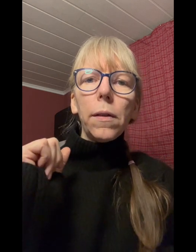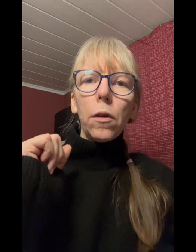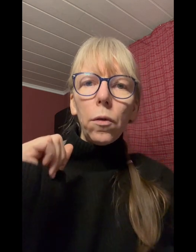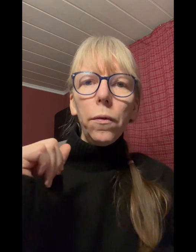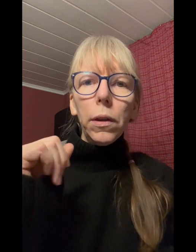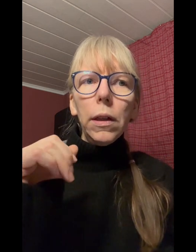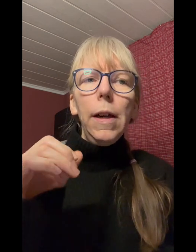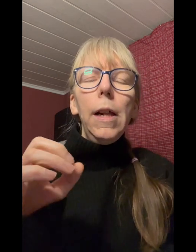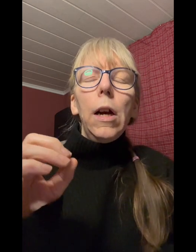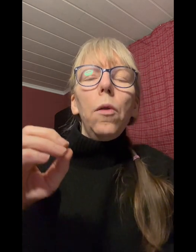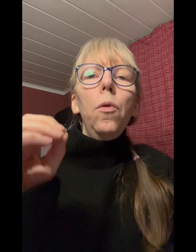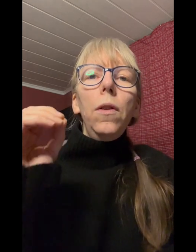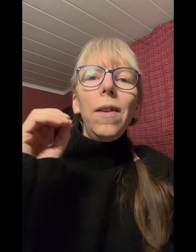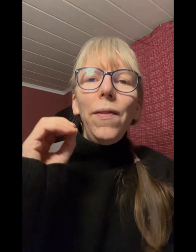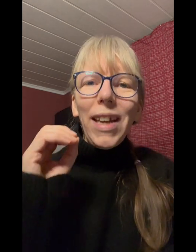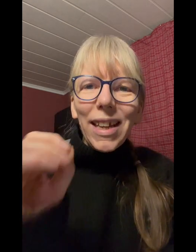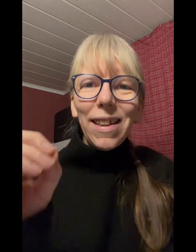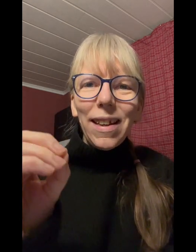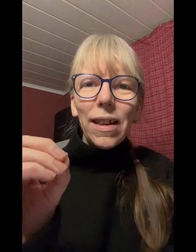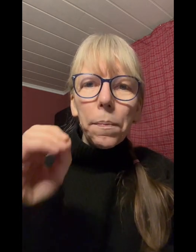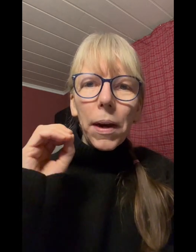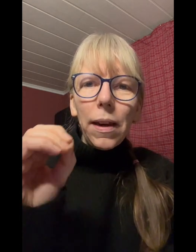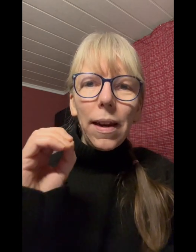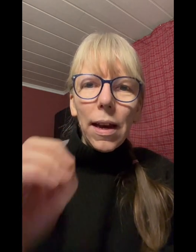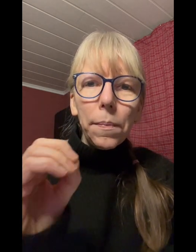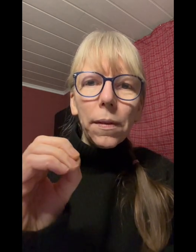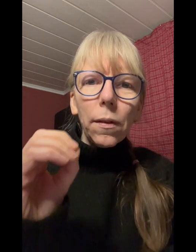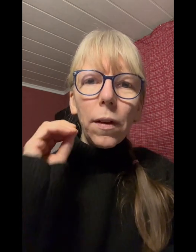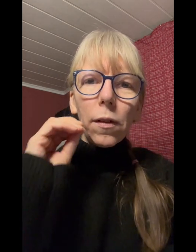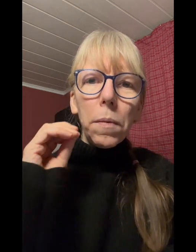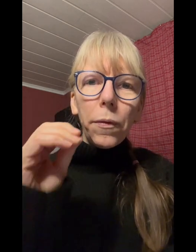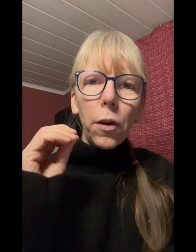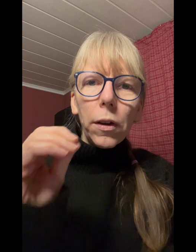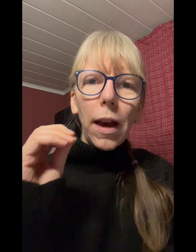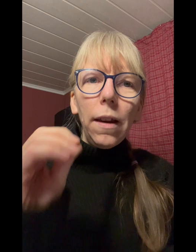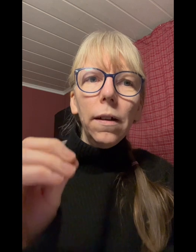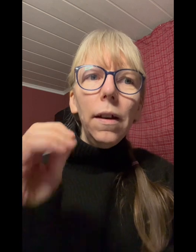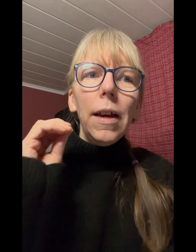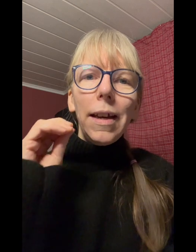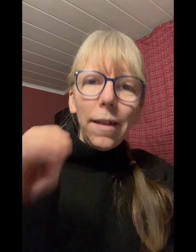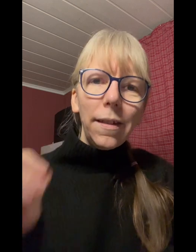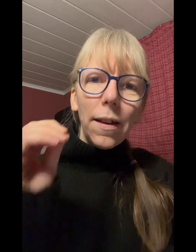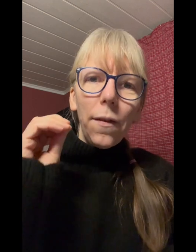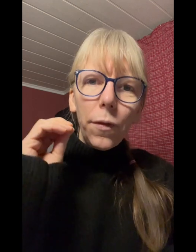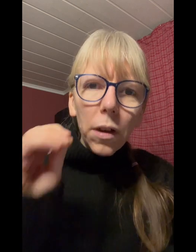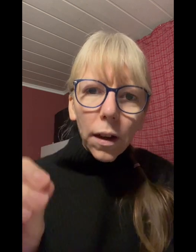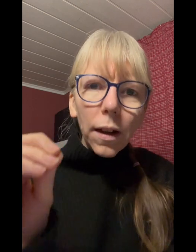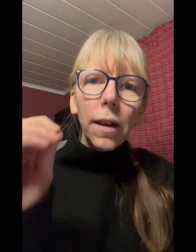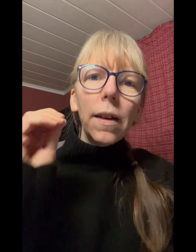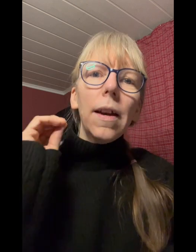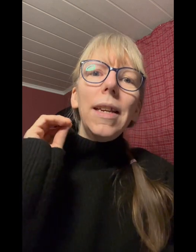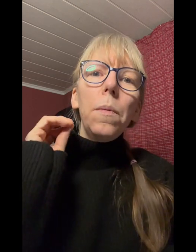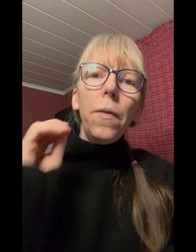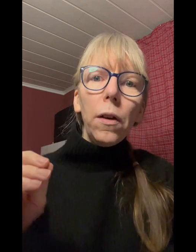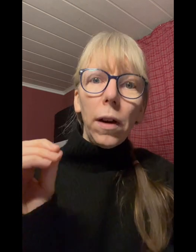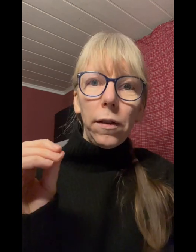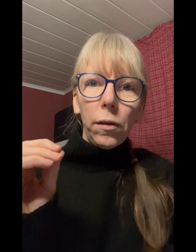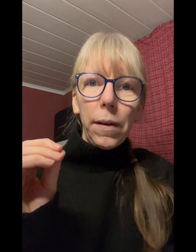getrunken wird und wichtig bei den apps und das noch mal für euch alle ist wirklich die bewegung einzugeben